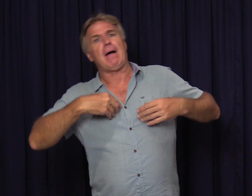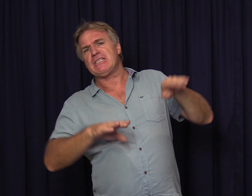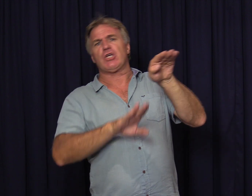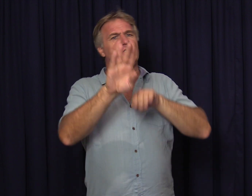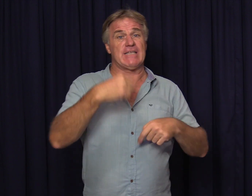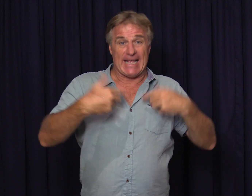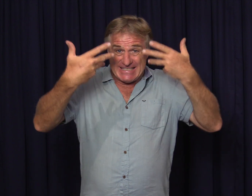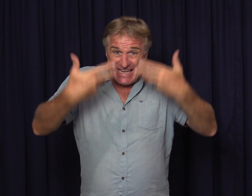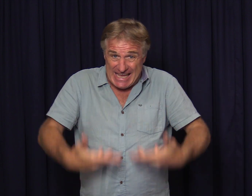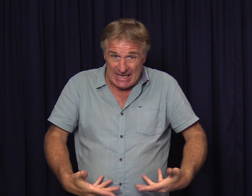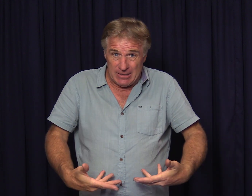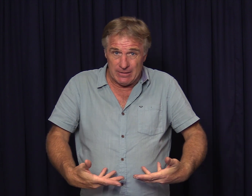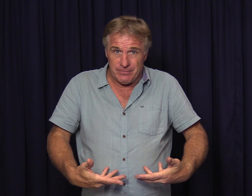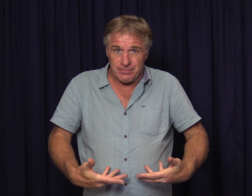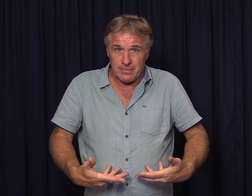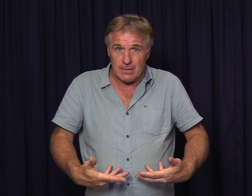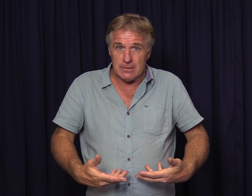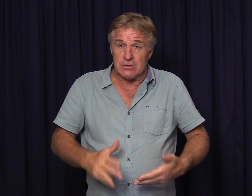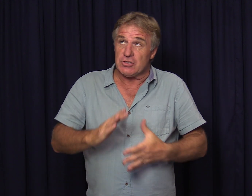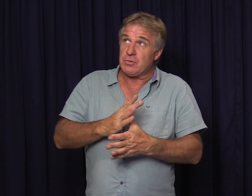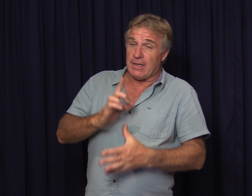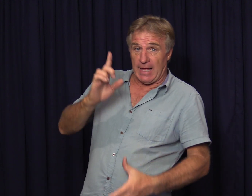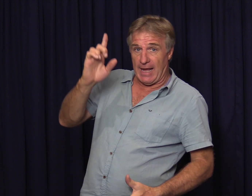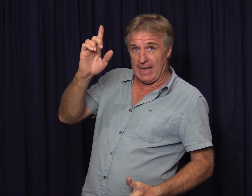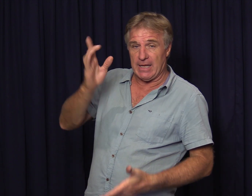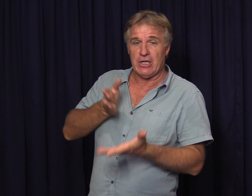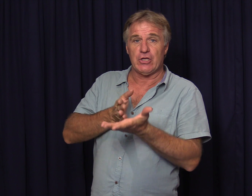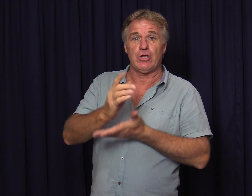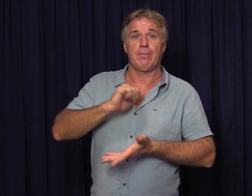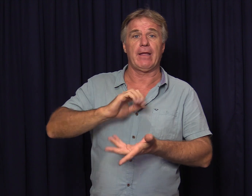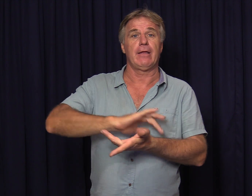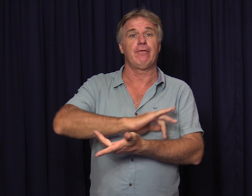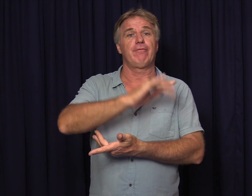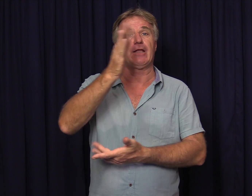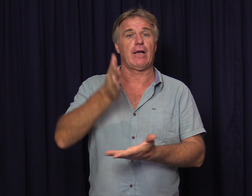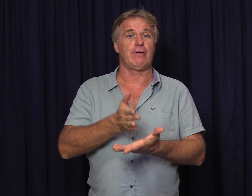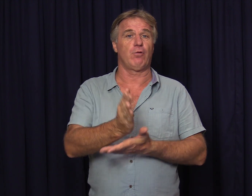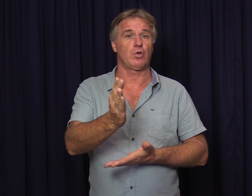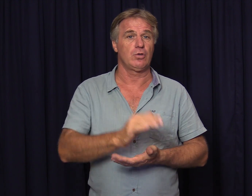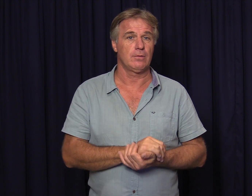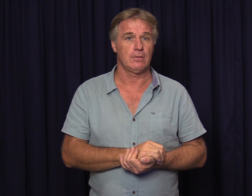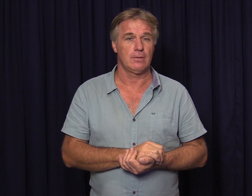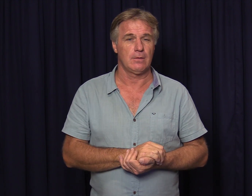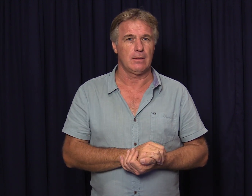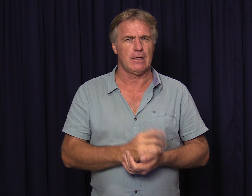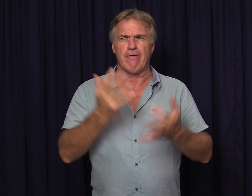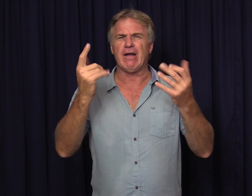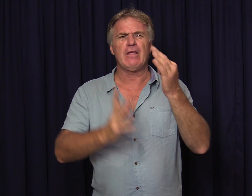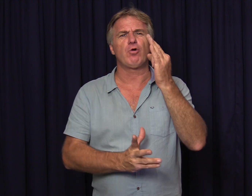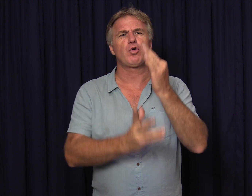my succes nie ek is hier so dat hy door my verheerlik word wanneer word